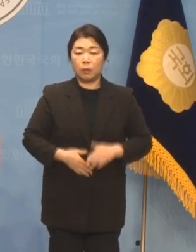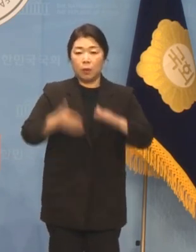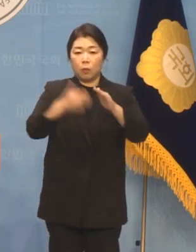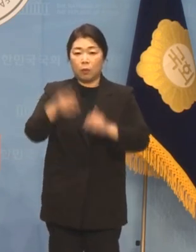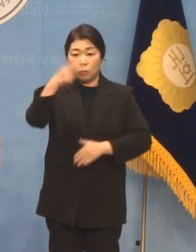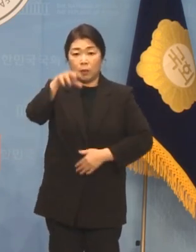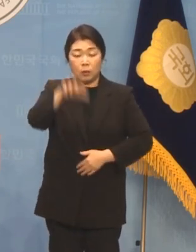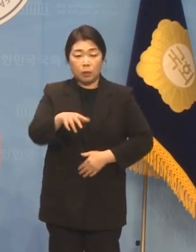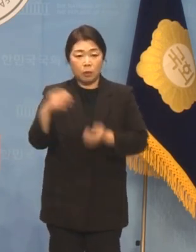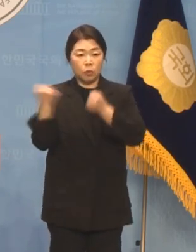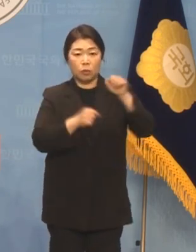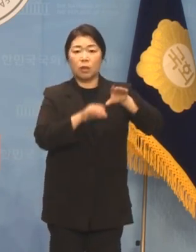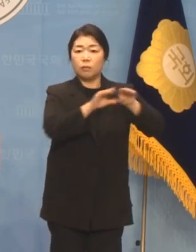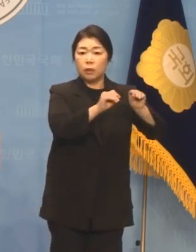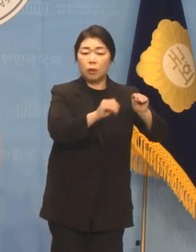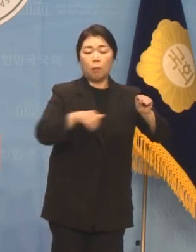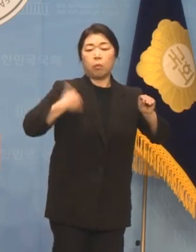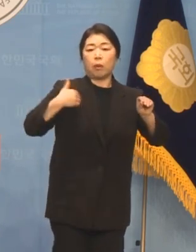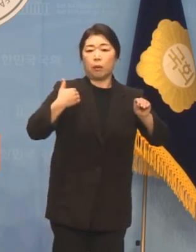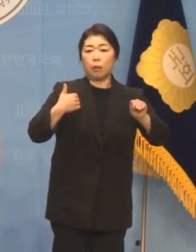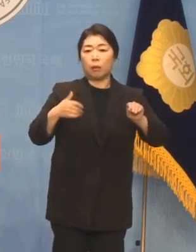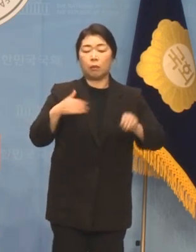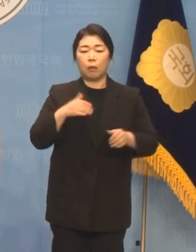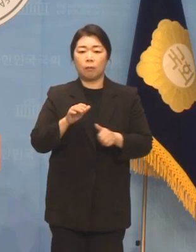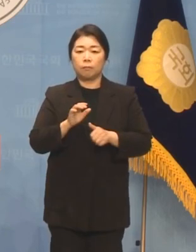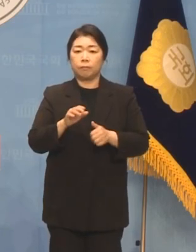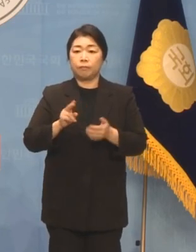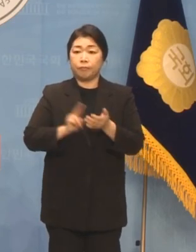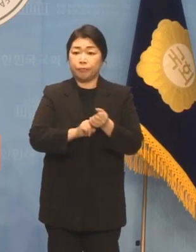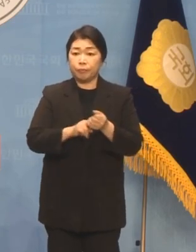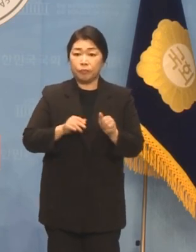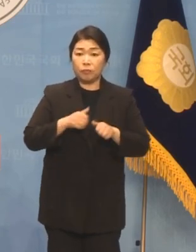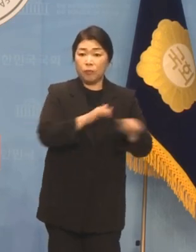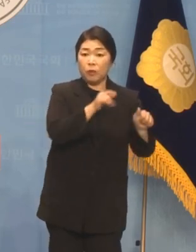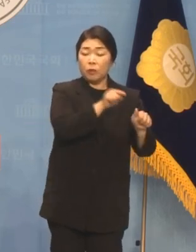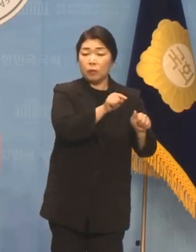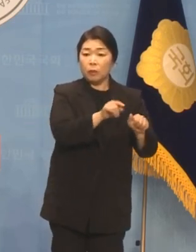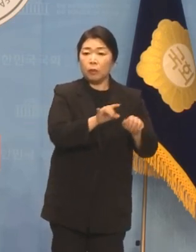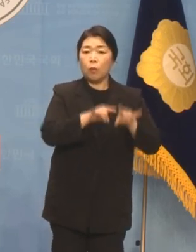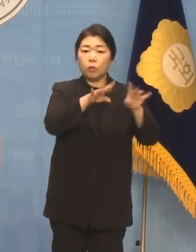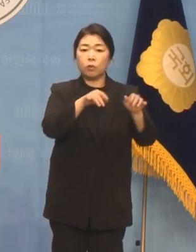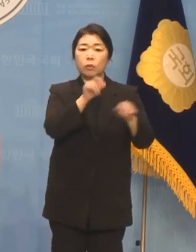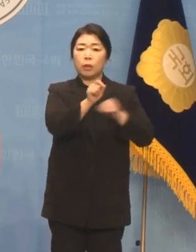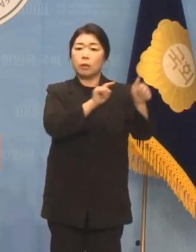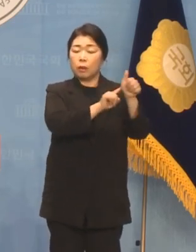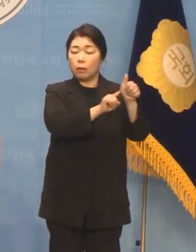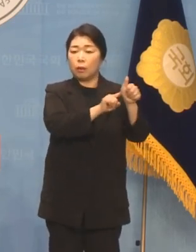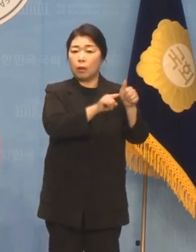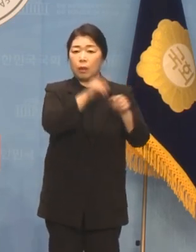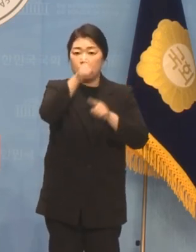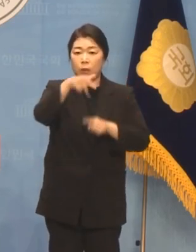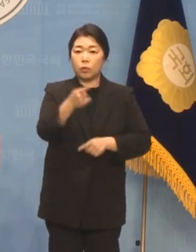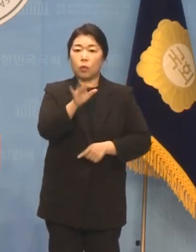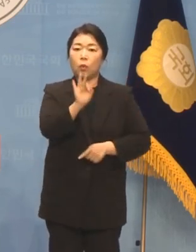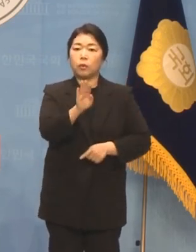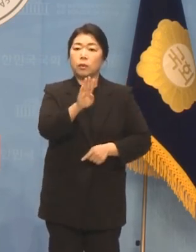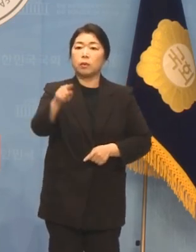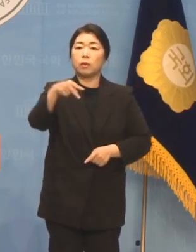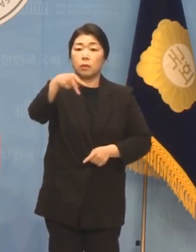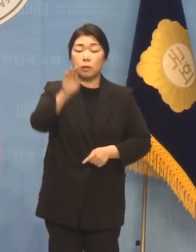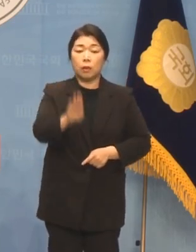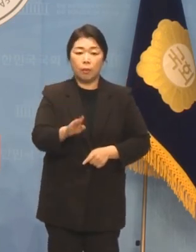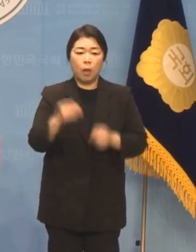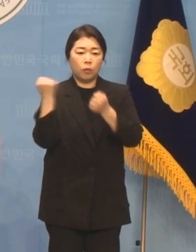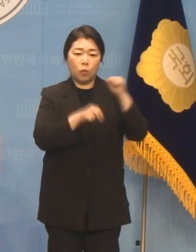출국금지도 나몰라라 막무가내로 빼돌려진 이종섭 호주대사가 이종섭 도주대사로 불리고 있습니다.